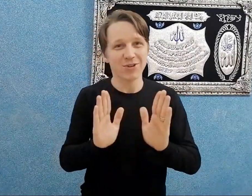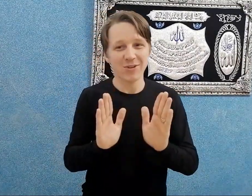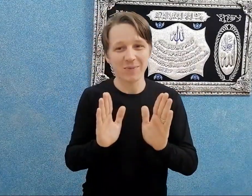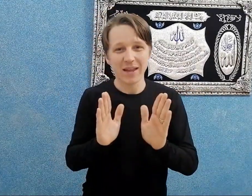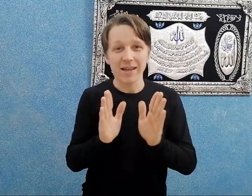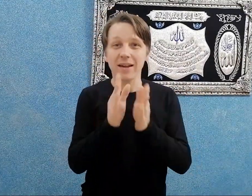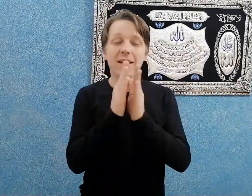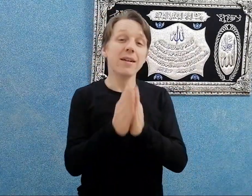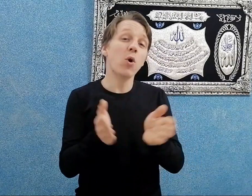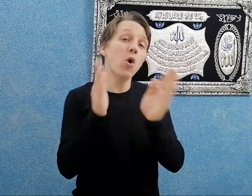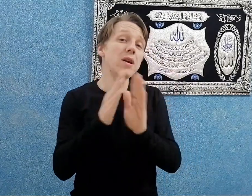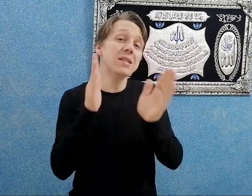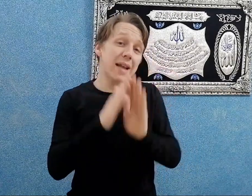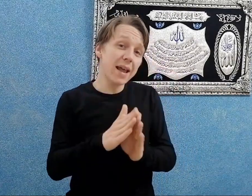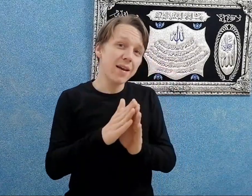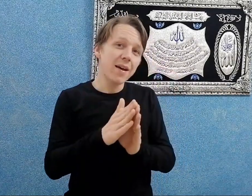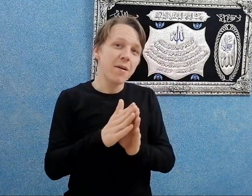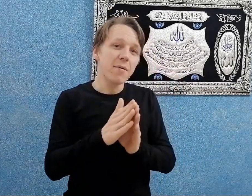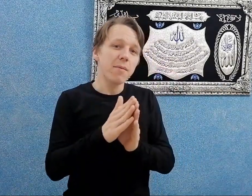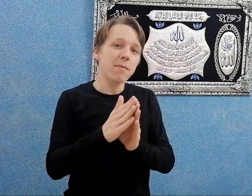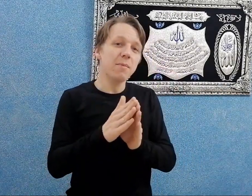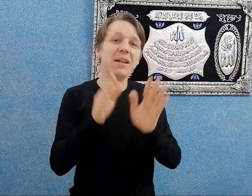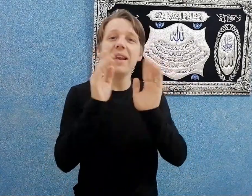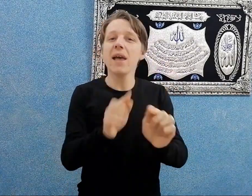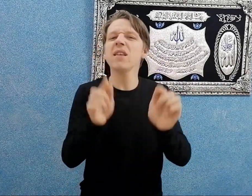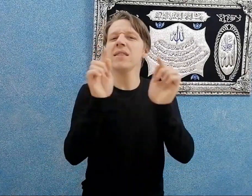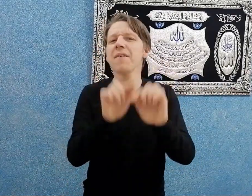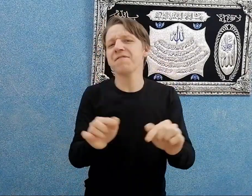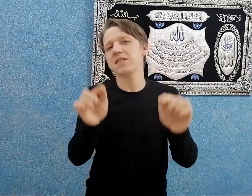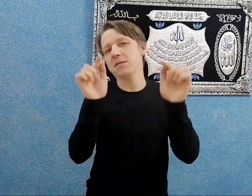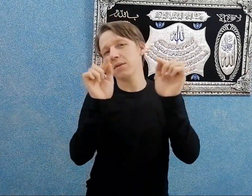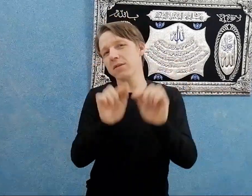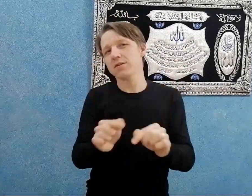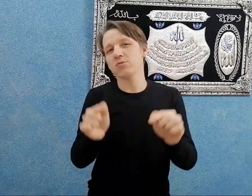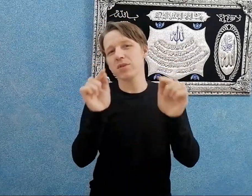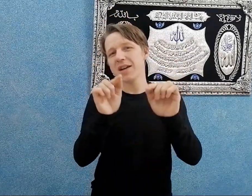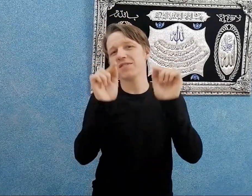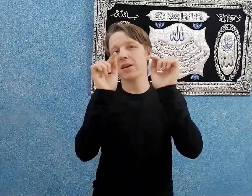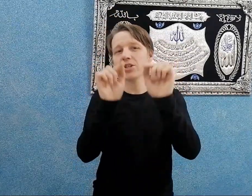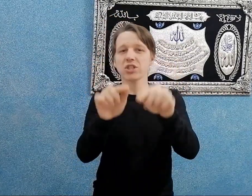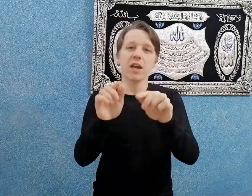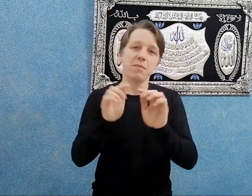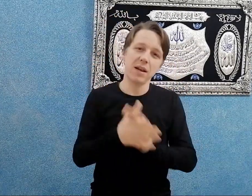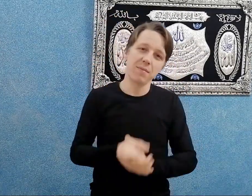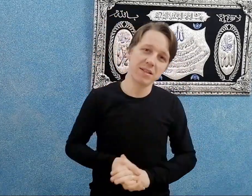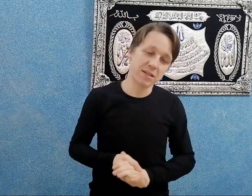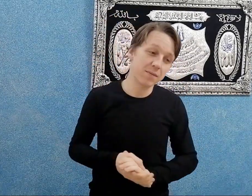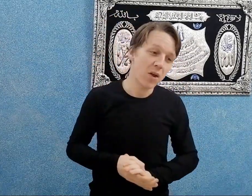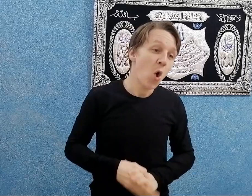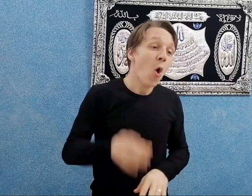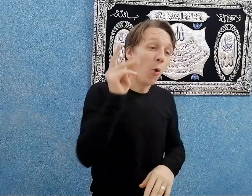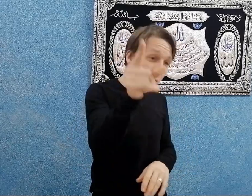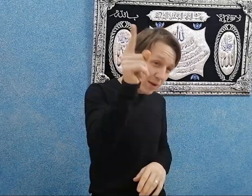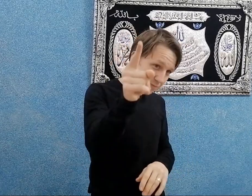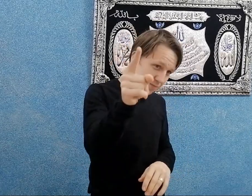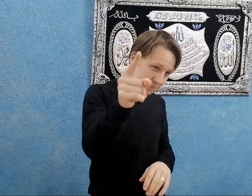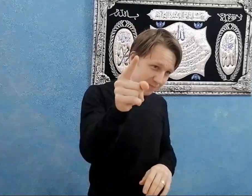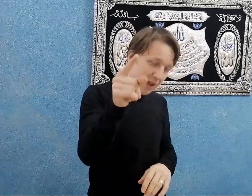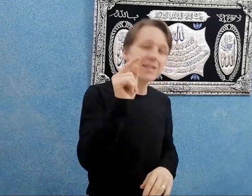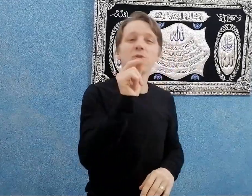بصراحة. يعني احنا بكل سنة بنلاقي نفس المناظر ونفس الاشكال باللباس دي. عموما عايز